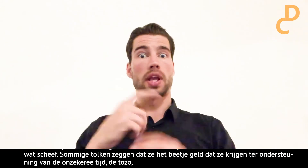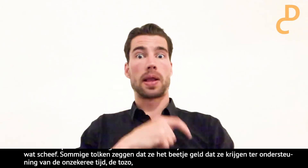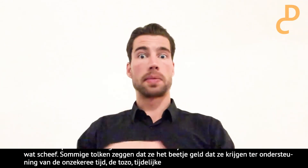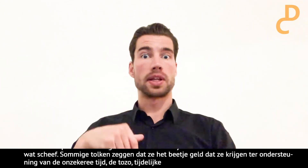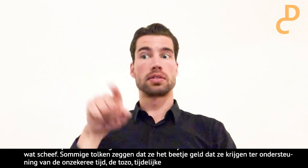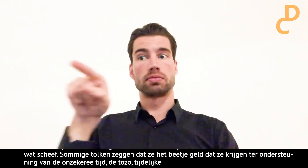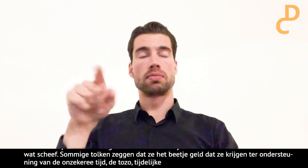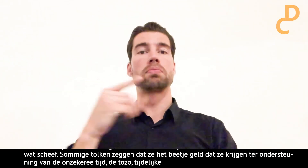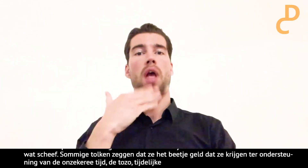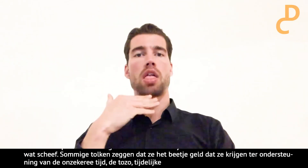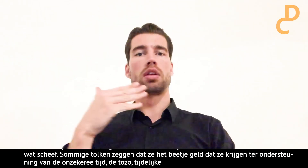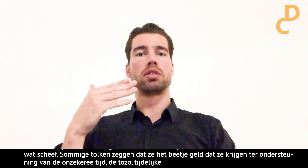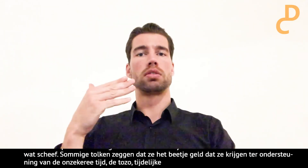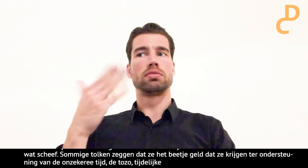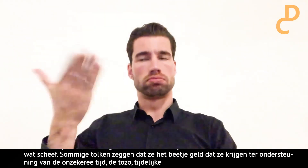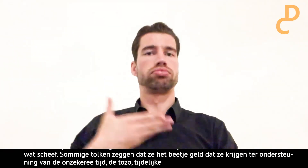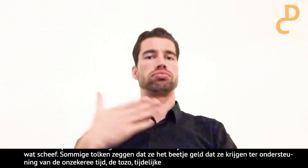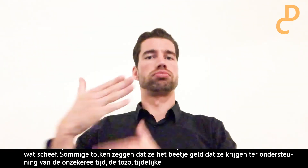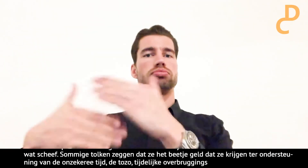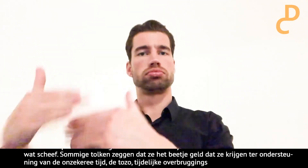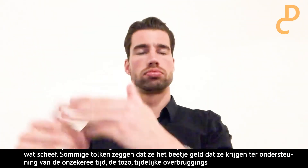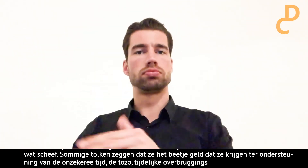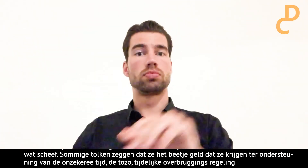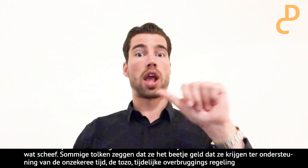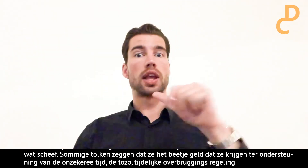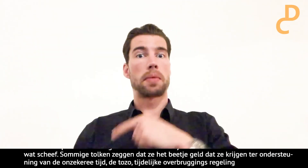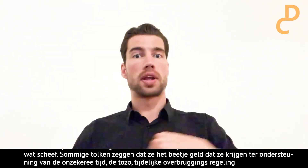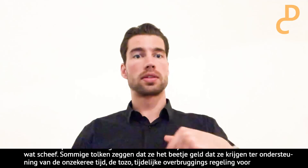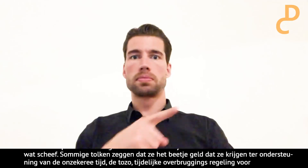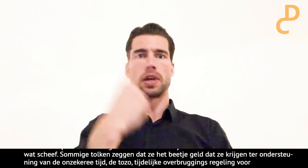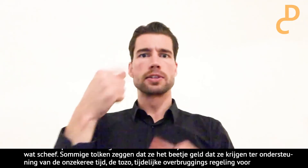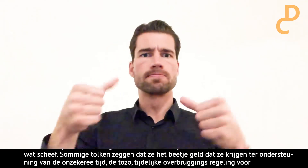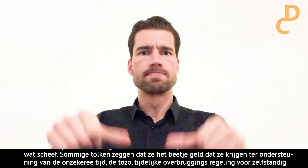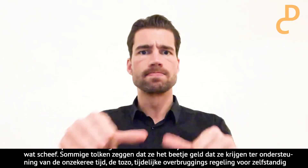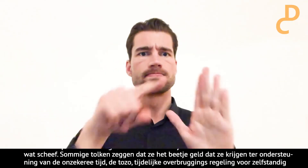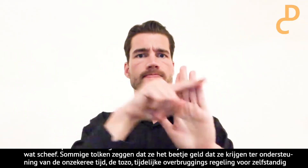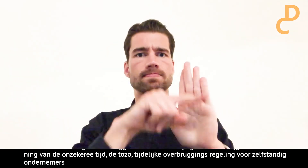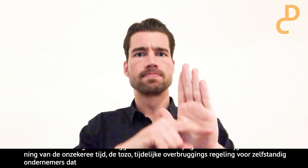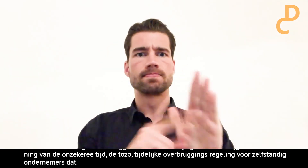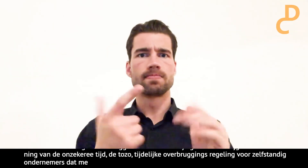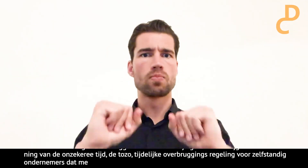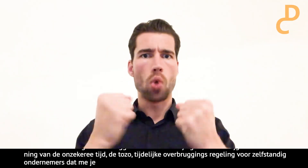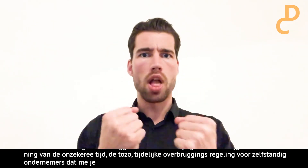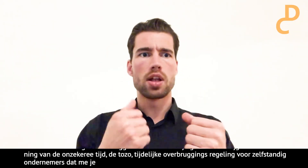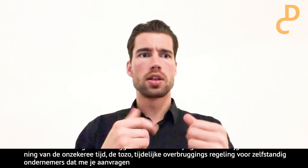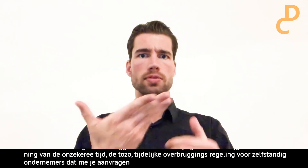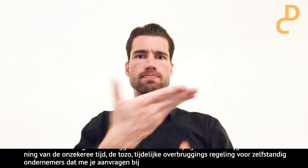die moeten ze aanvragen bij hun eigen gemeentes. Sommige gemeenten zijn er heel makkelijk in. Die aanvraag gaat heel simpel. Andere gemeenten zijn veel strenger in de regels.